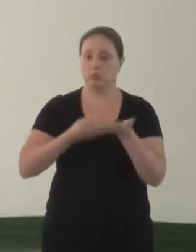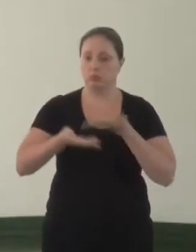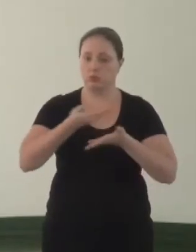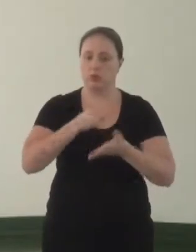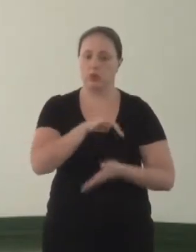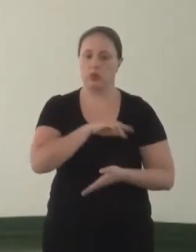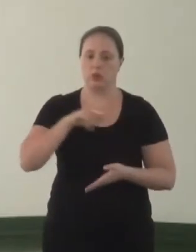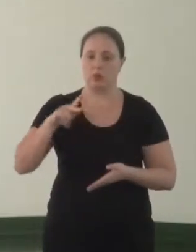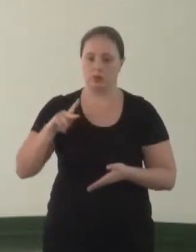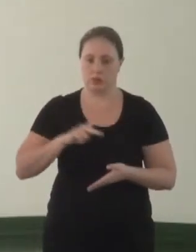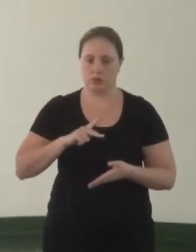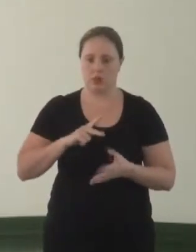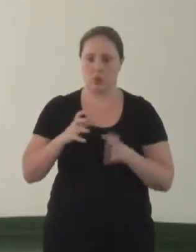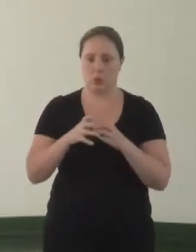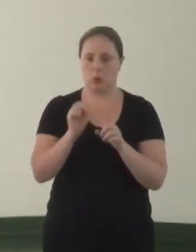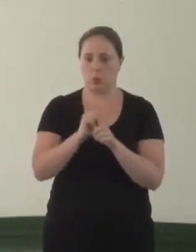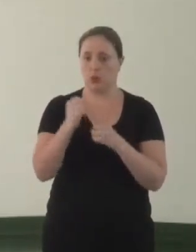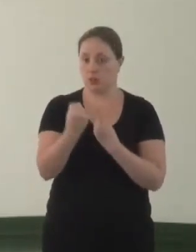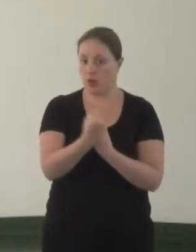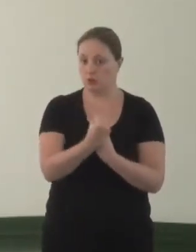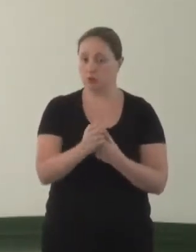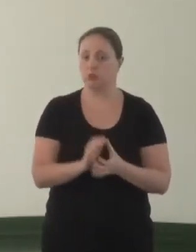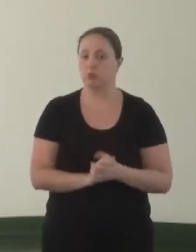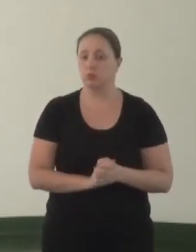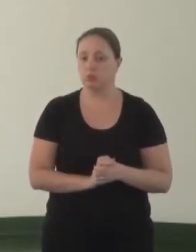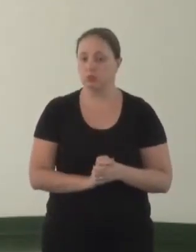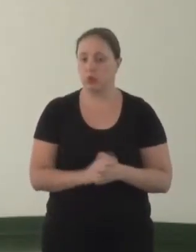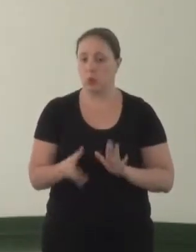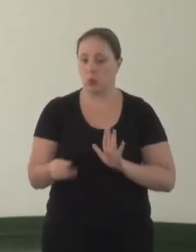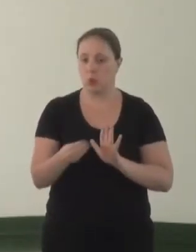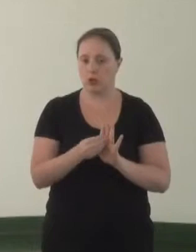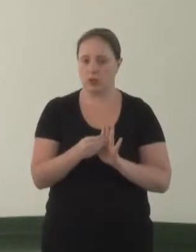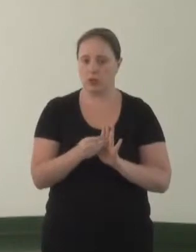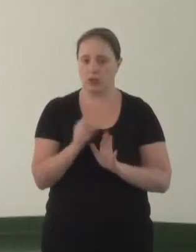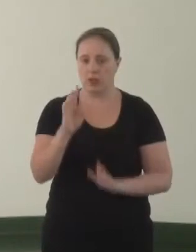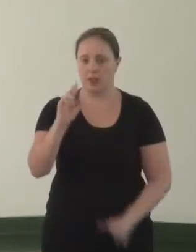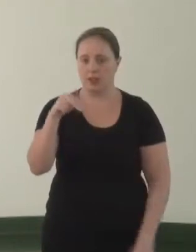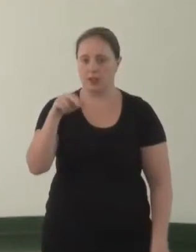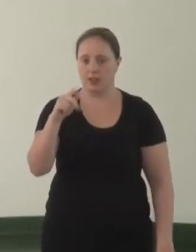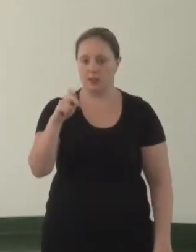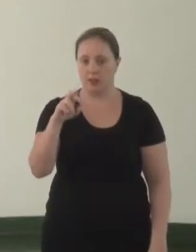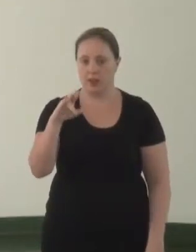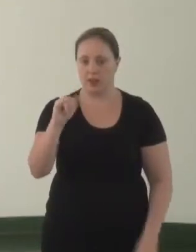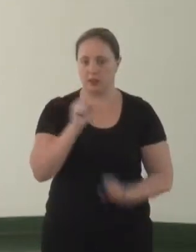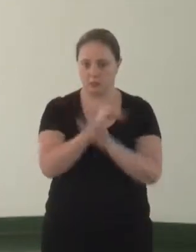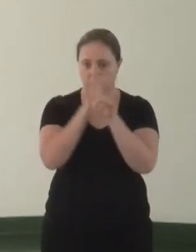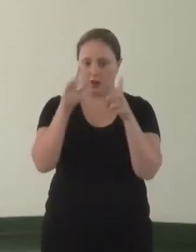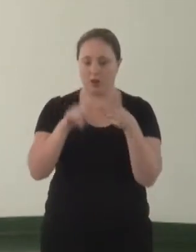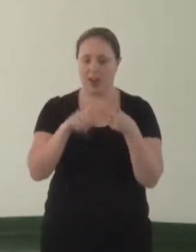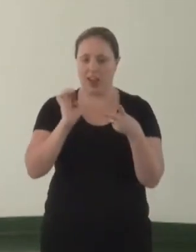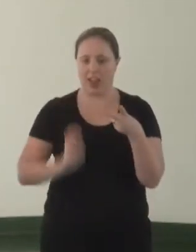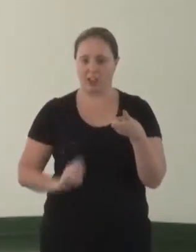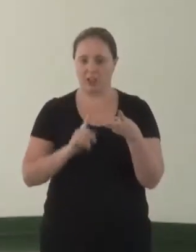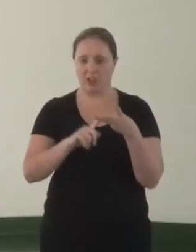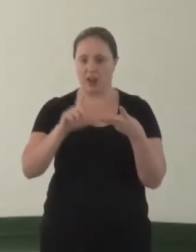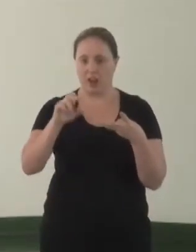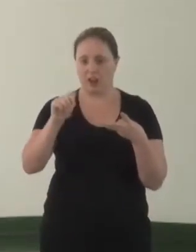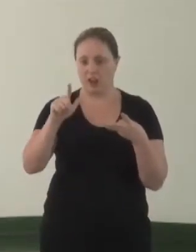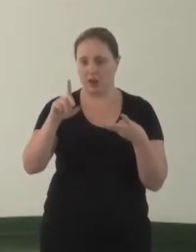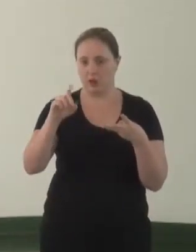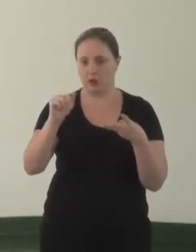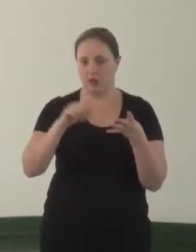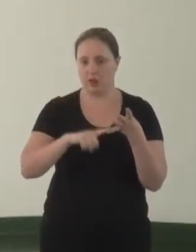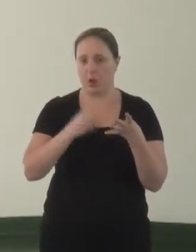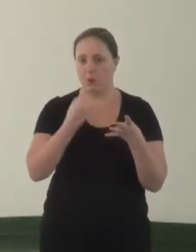entre o Ministério Público e os movimentos sociais? Nós colocamos aqui transparência, ética, lealdade, boa-fé, respeito